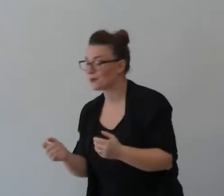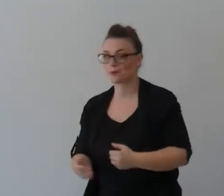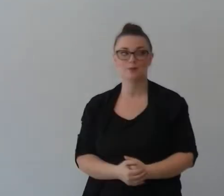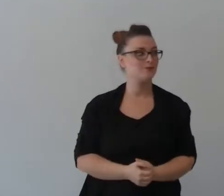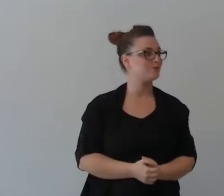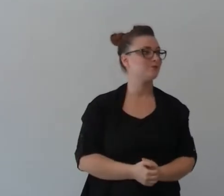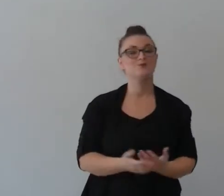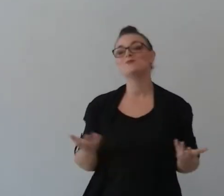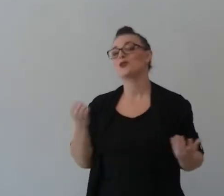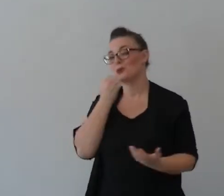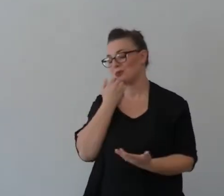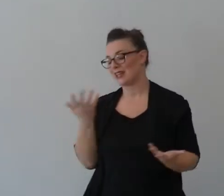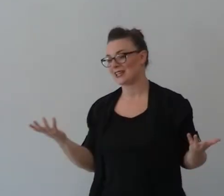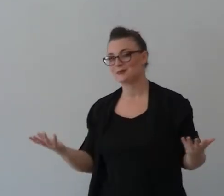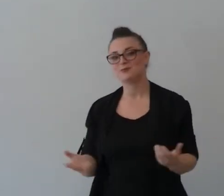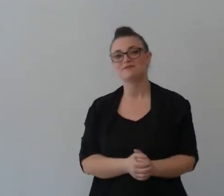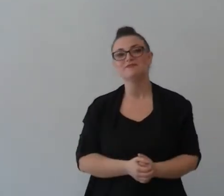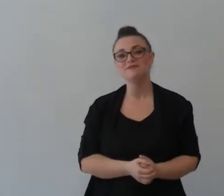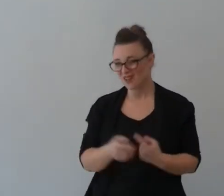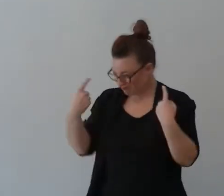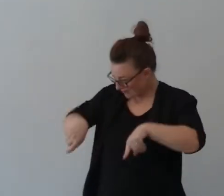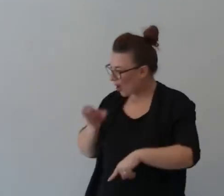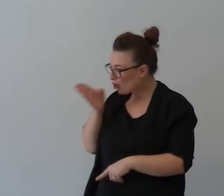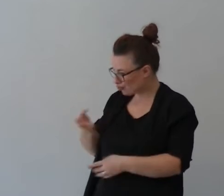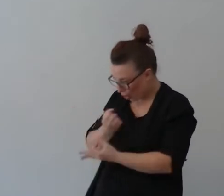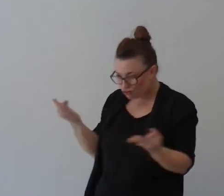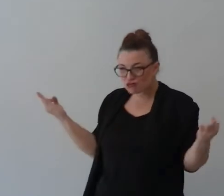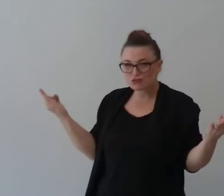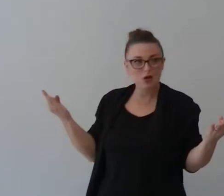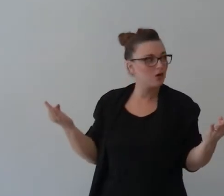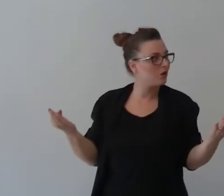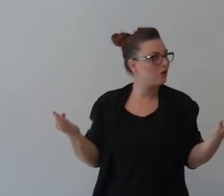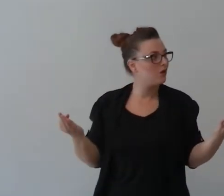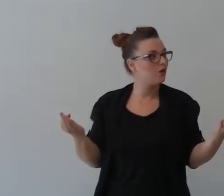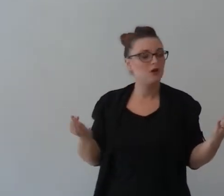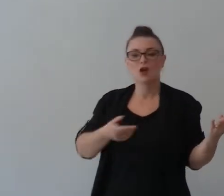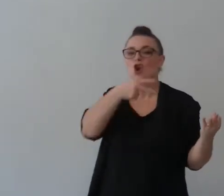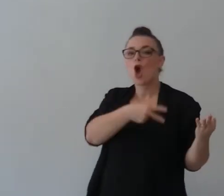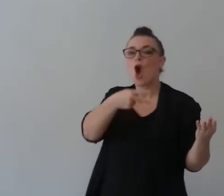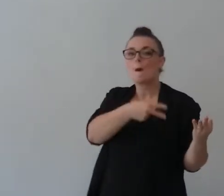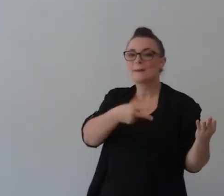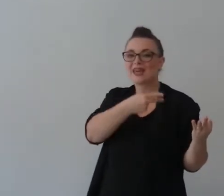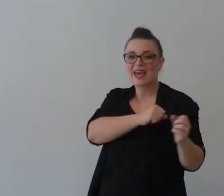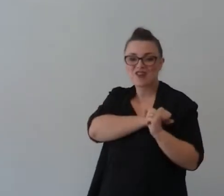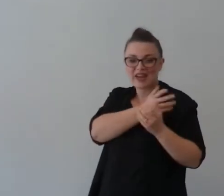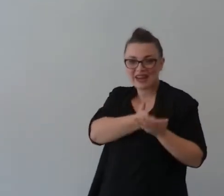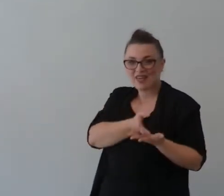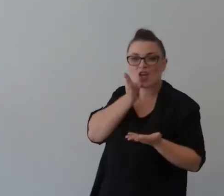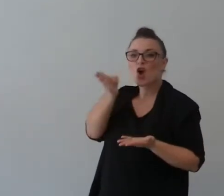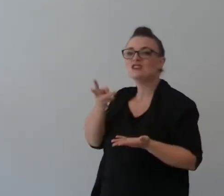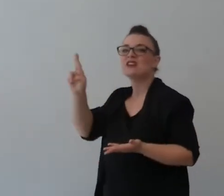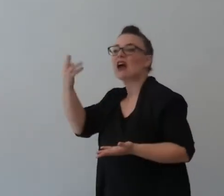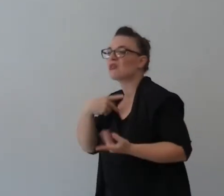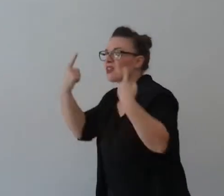scusate è un suggerimento da dare una credenza il piano di Dio